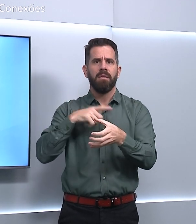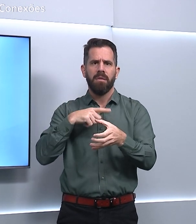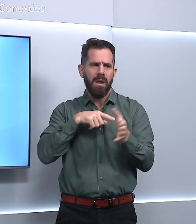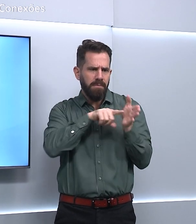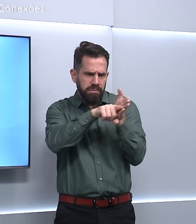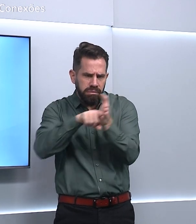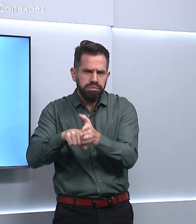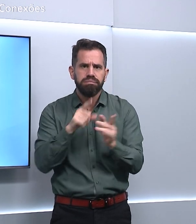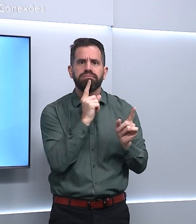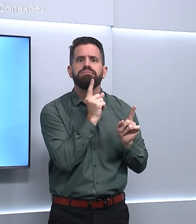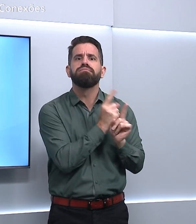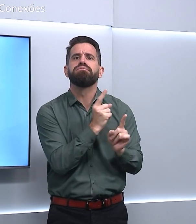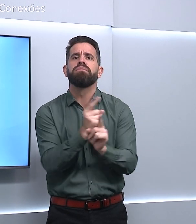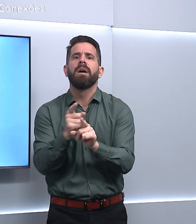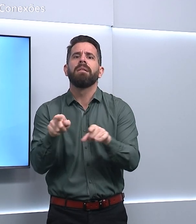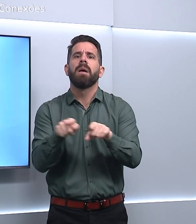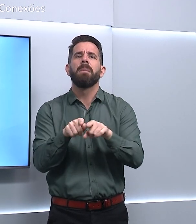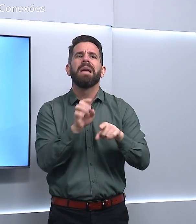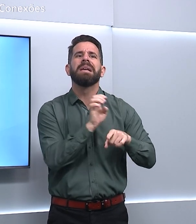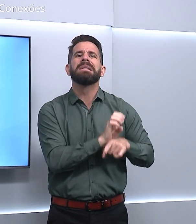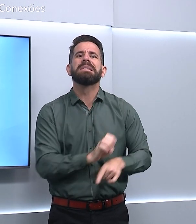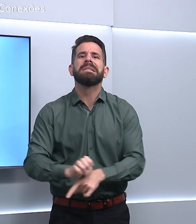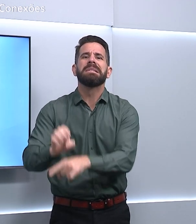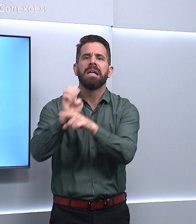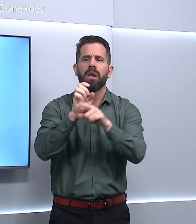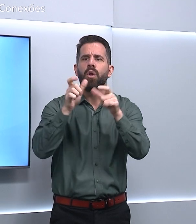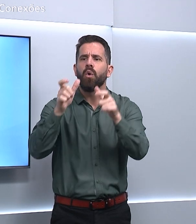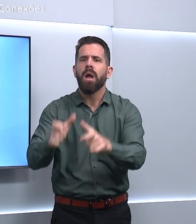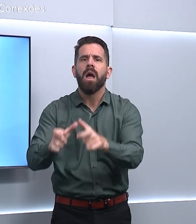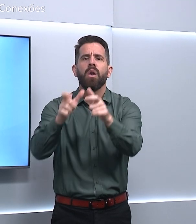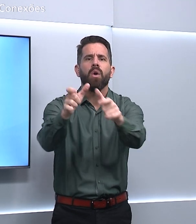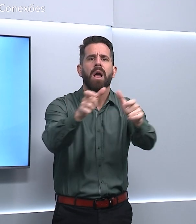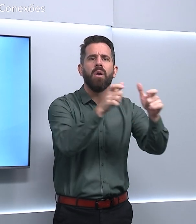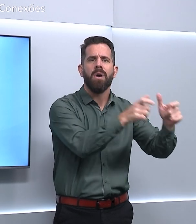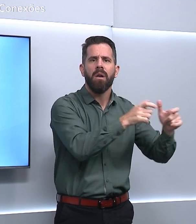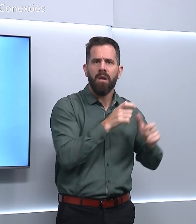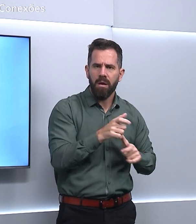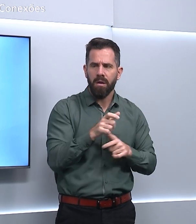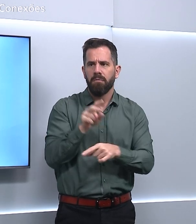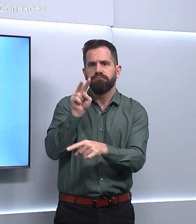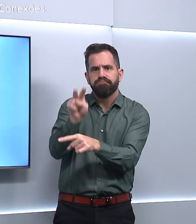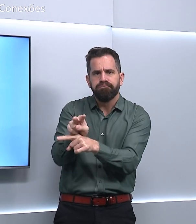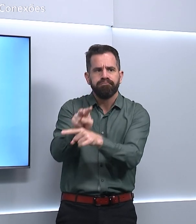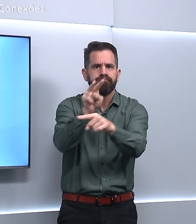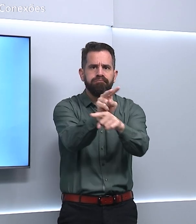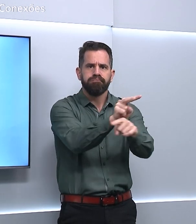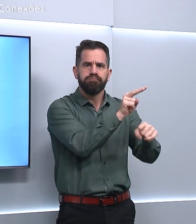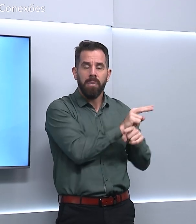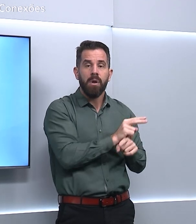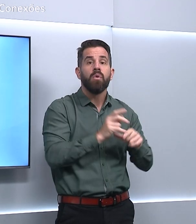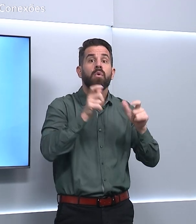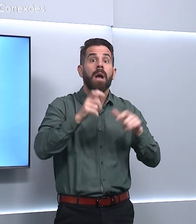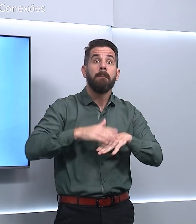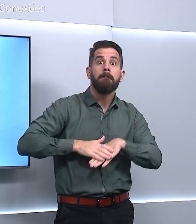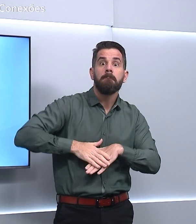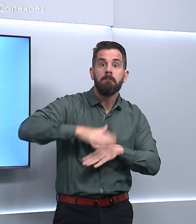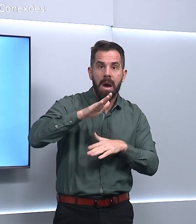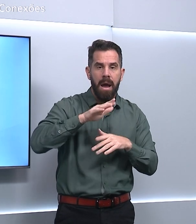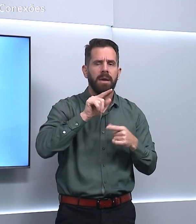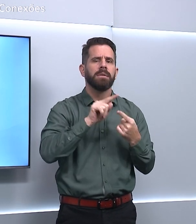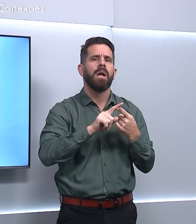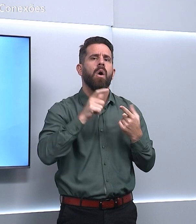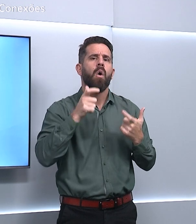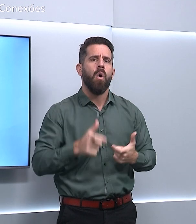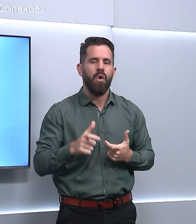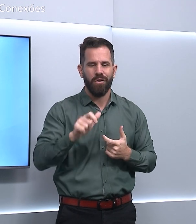com mais unidades de conservação entre as 10 áreas mais desmatadas em junho desse ano. Acre e